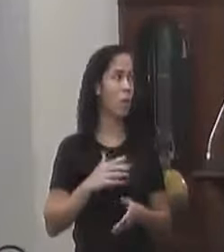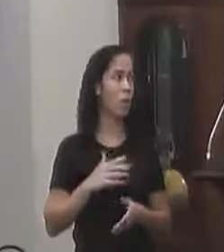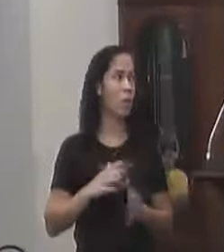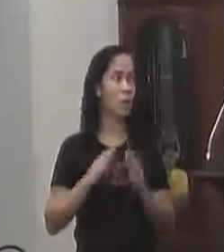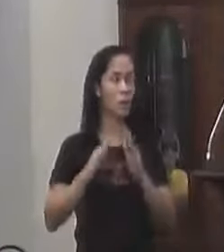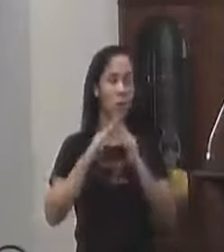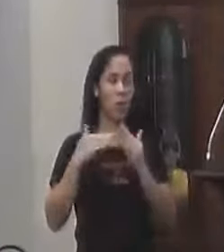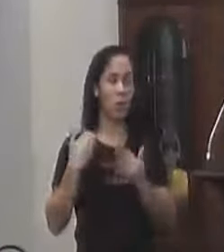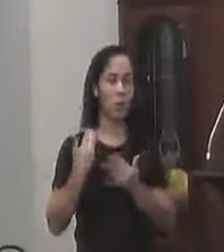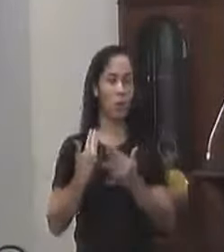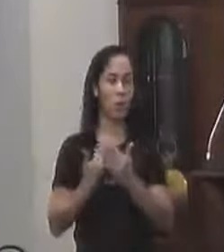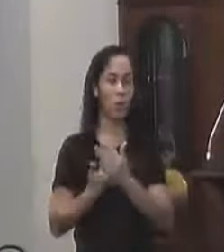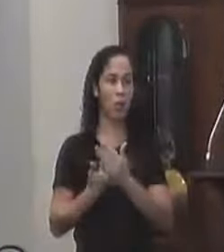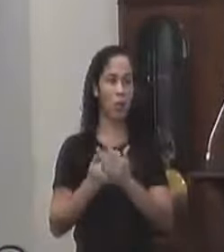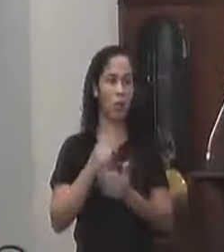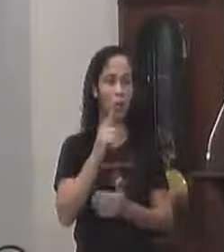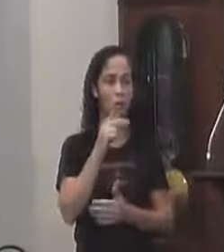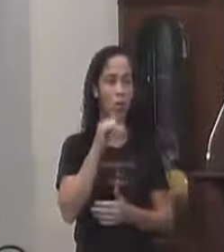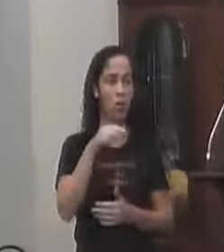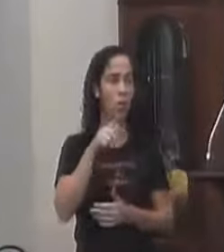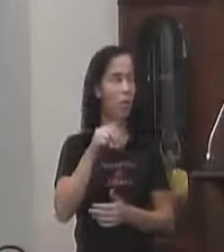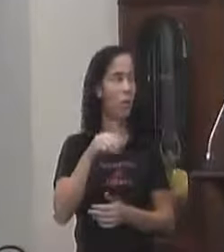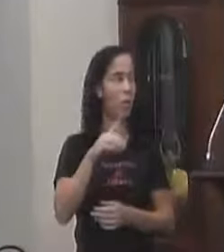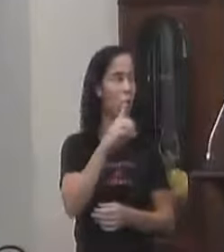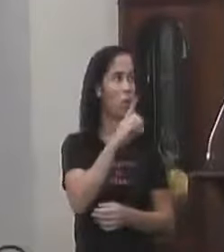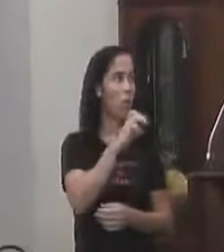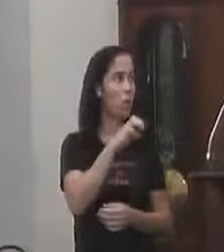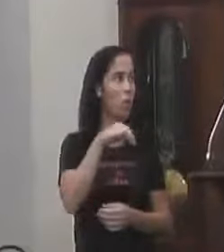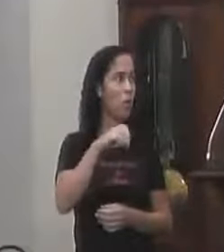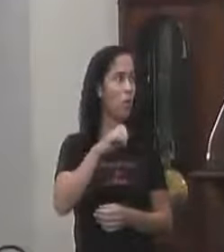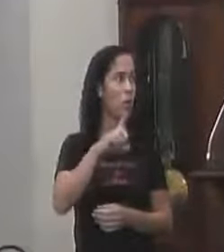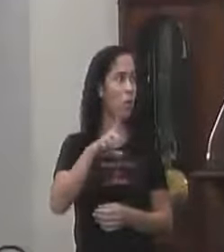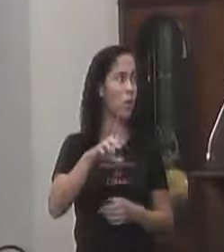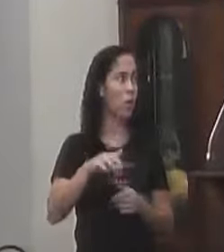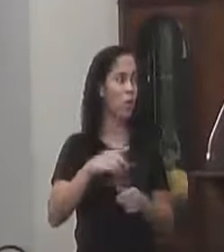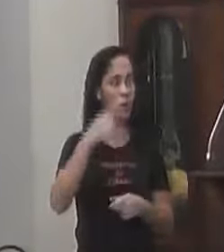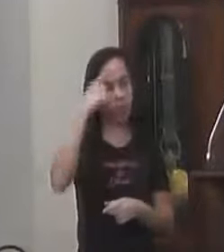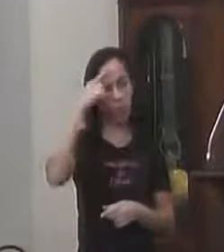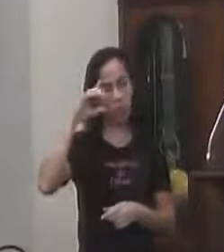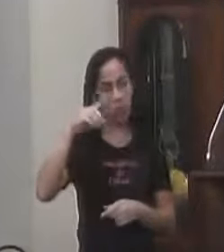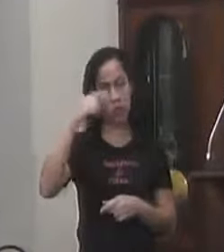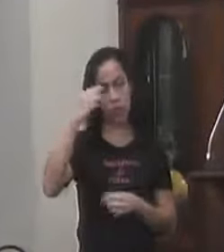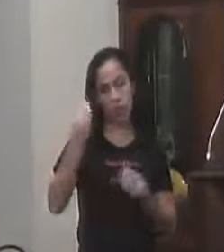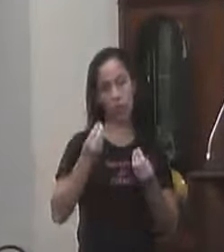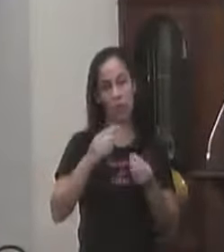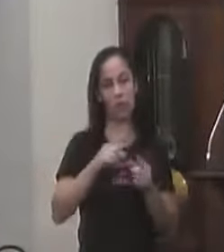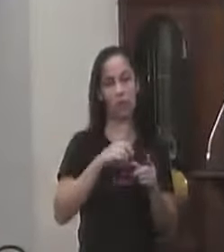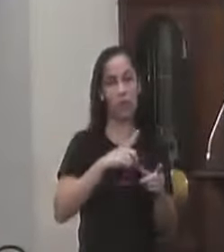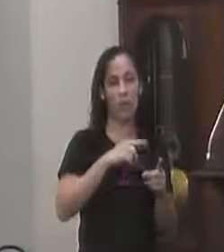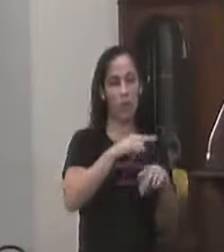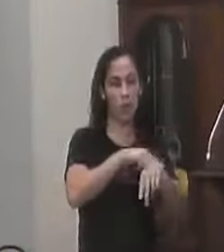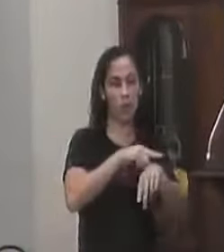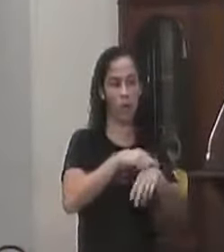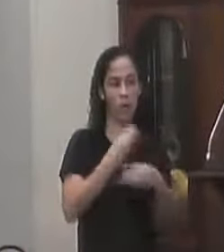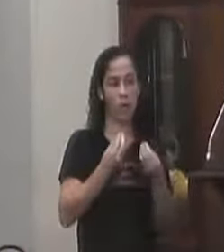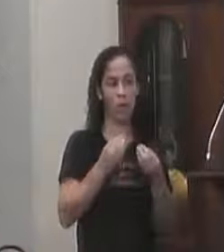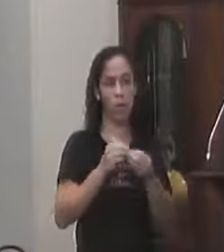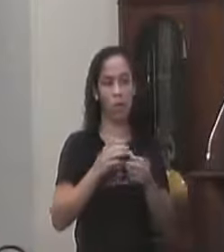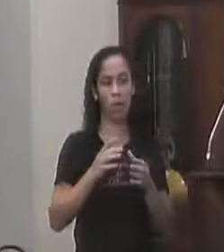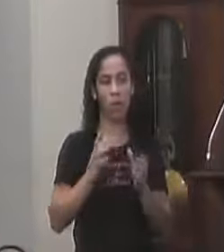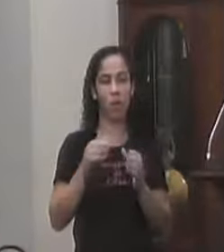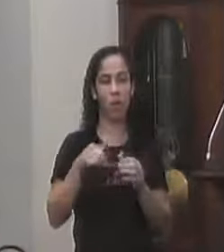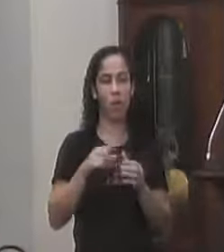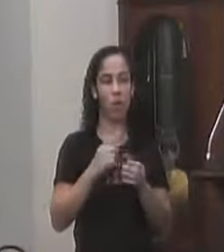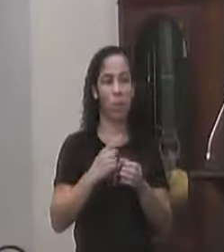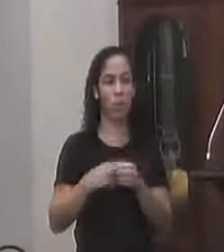colégio Pingo de Mel Já vai Ter uma Atividade Física Todas as Turmas Durante a Semana Olha o Ganho Que o Município Vai Ter